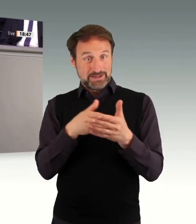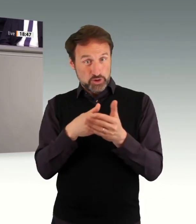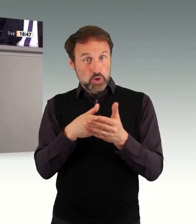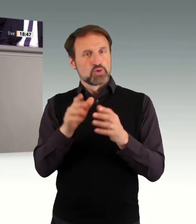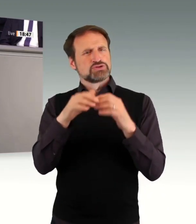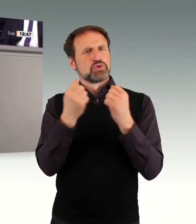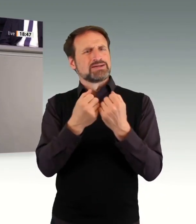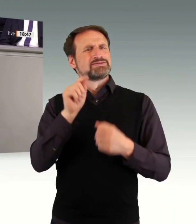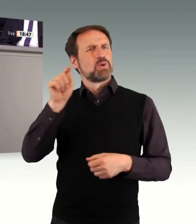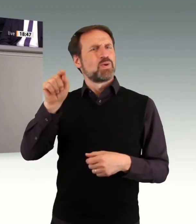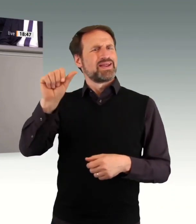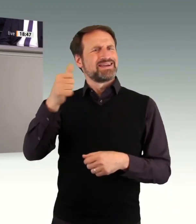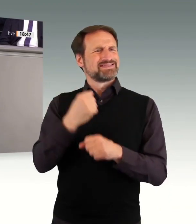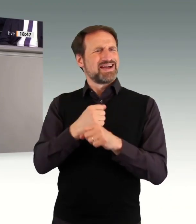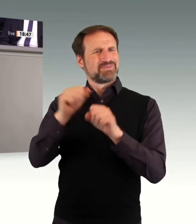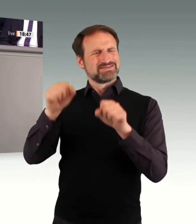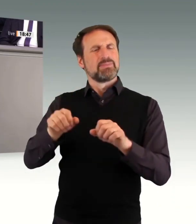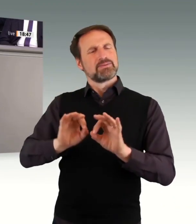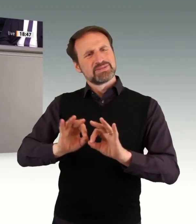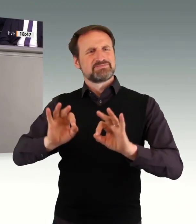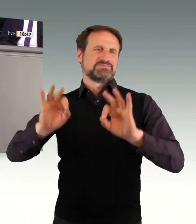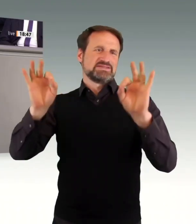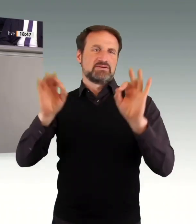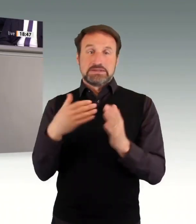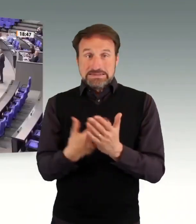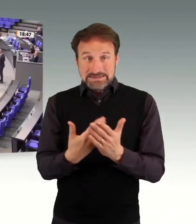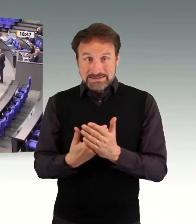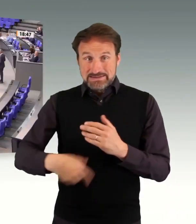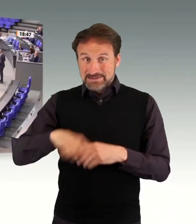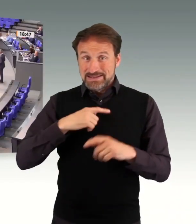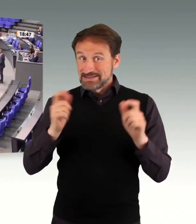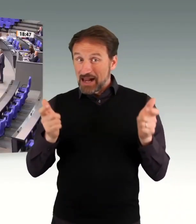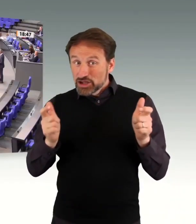in ganz Deutschland. Wir werben daher um Ihre Zustimmung. Herzlichen Dank.